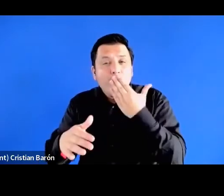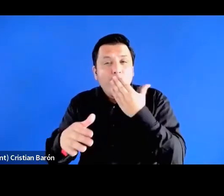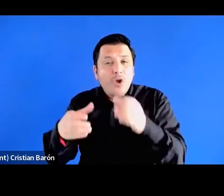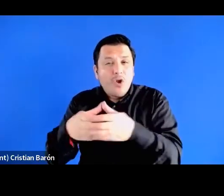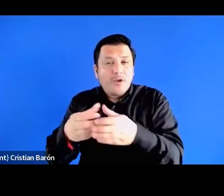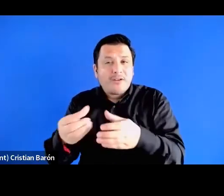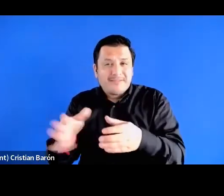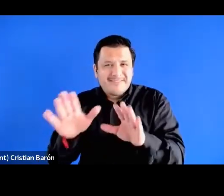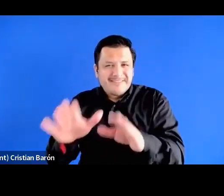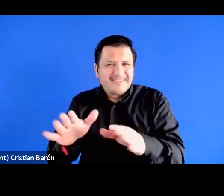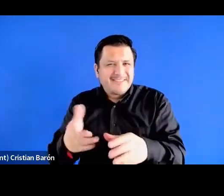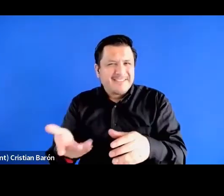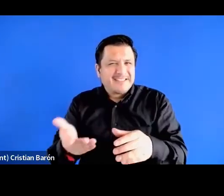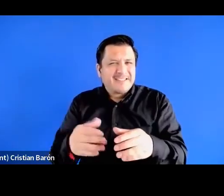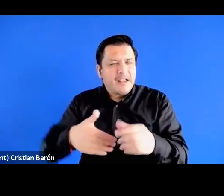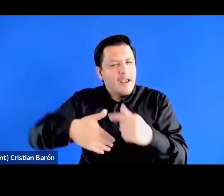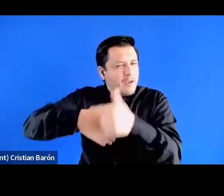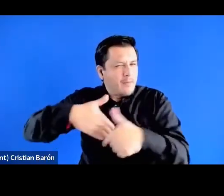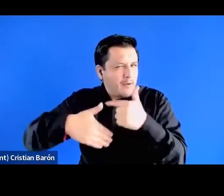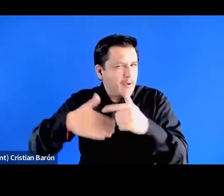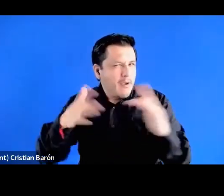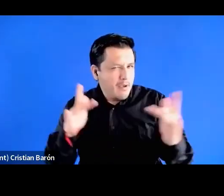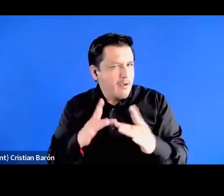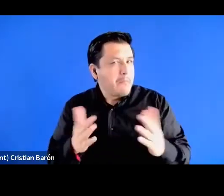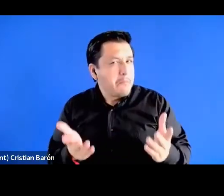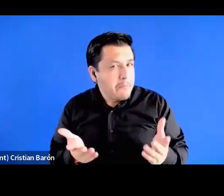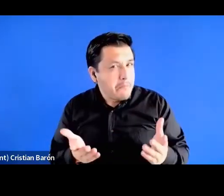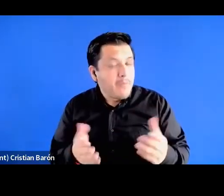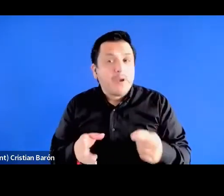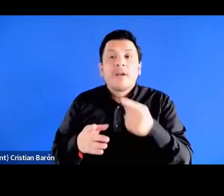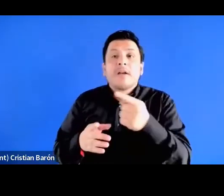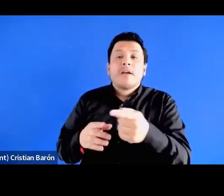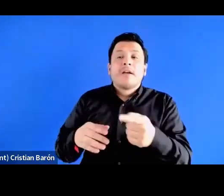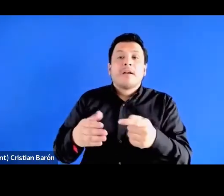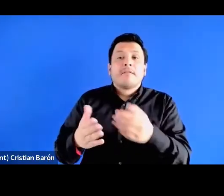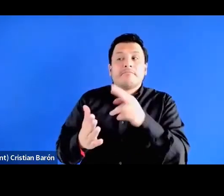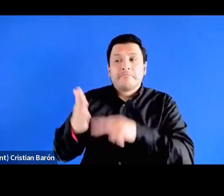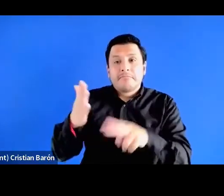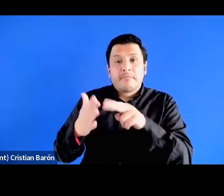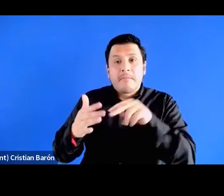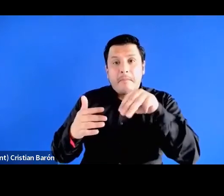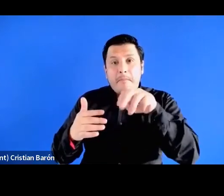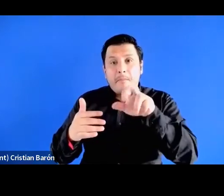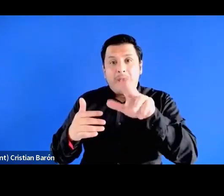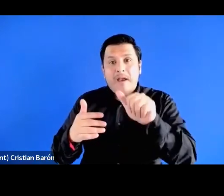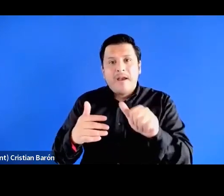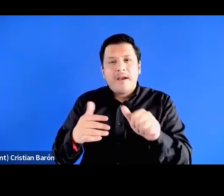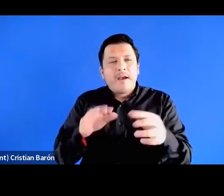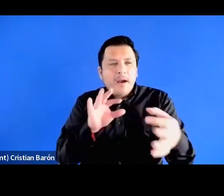ejemplo pienso que Mara se cerca de muchos